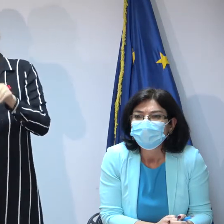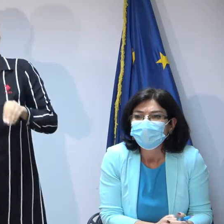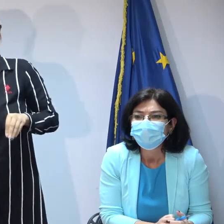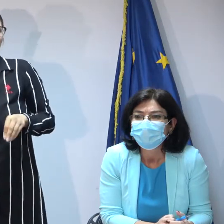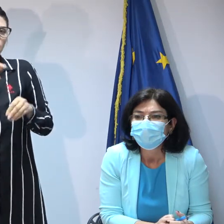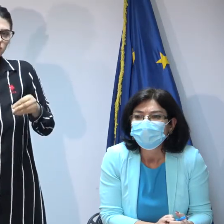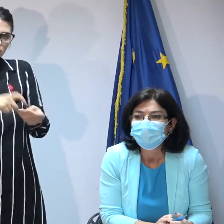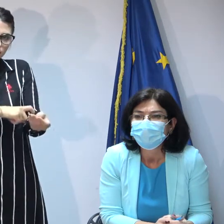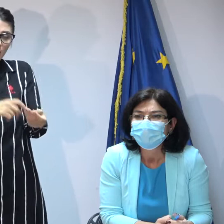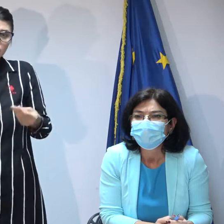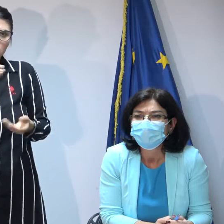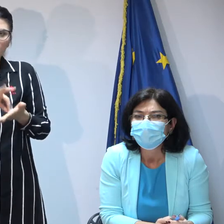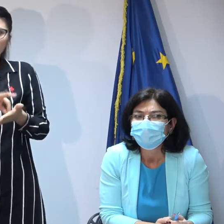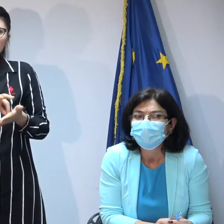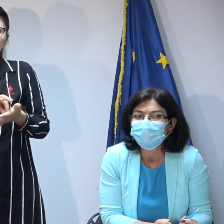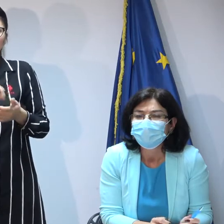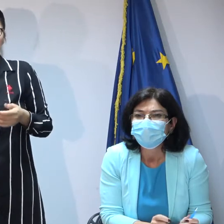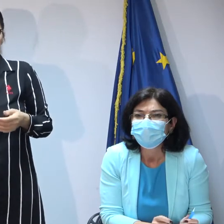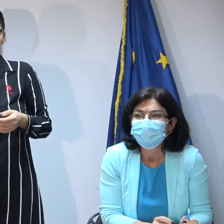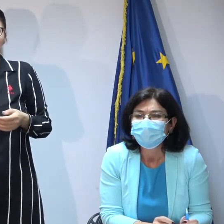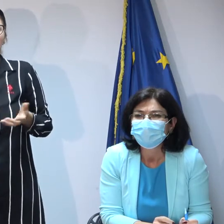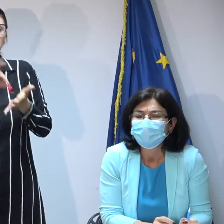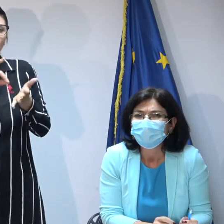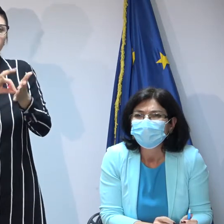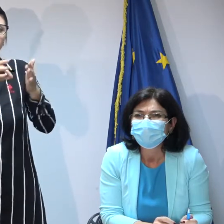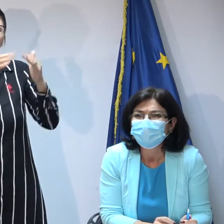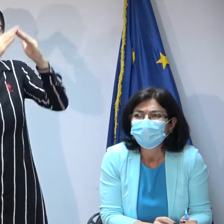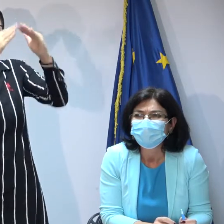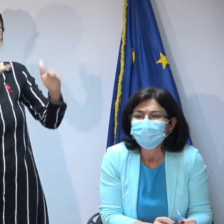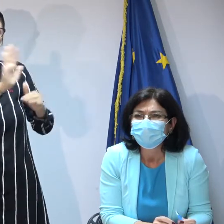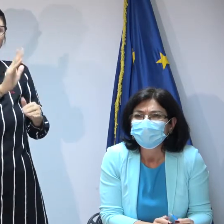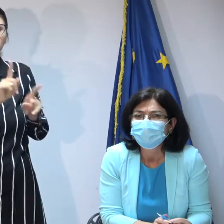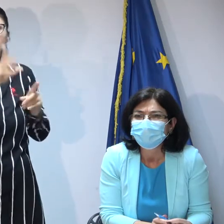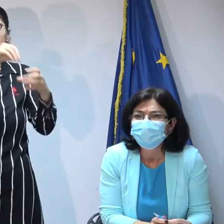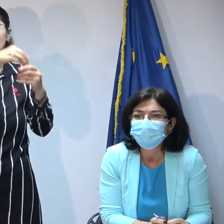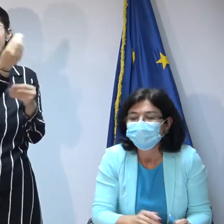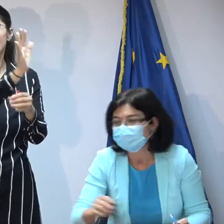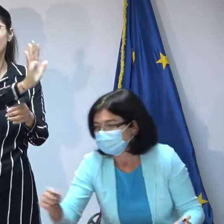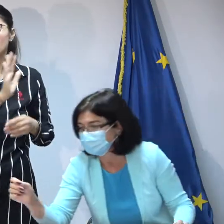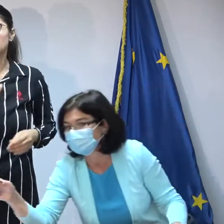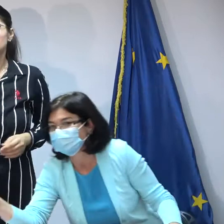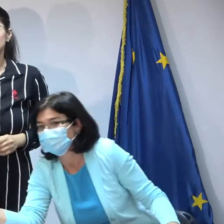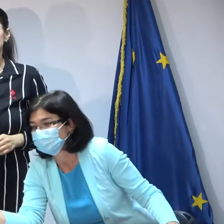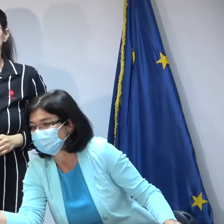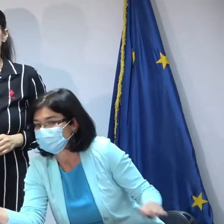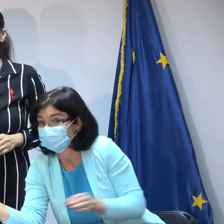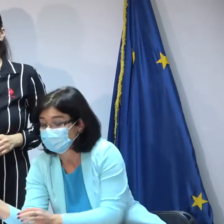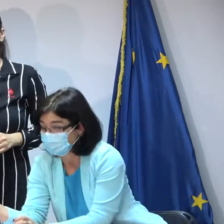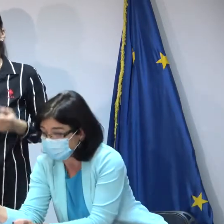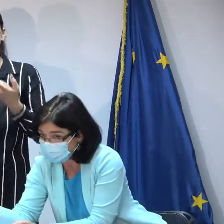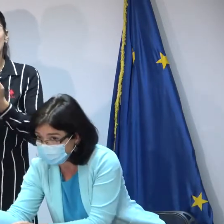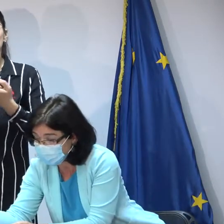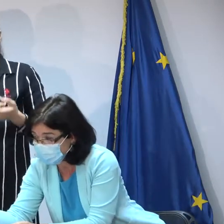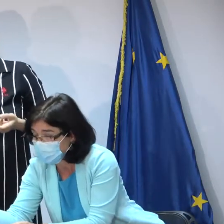în momentul în care el este în plasament pentru că înțeleg că acolo a fost o problemă și în cazul tineavoastră se considera că acel copil avea legătură cu mama deși